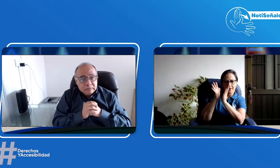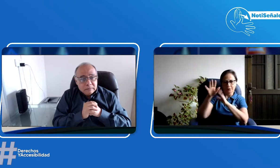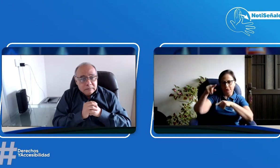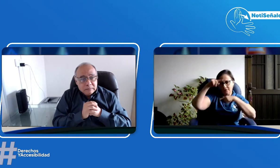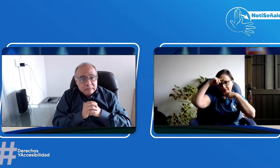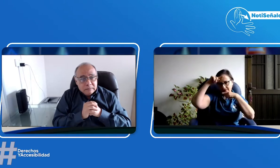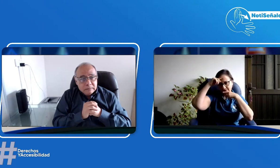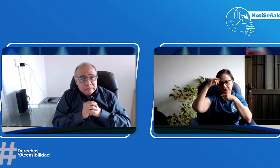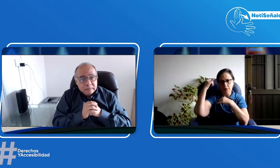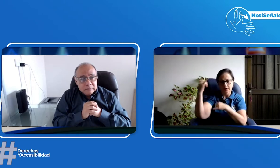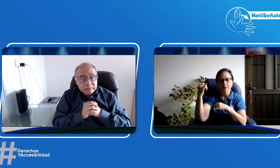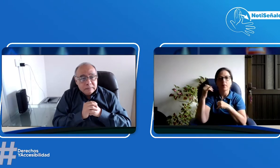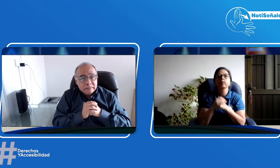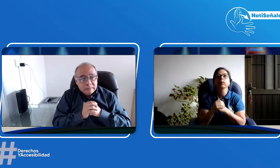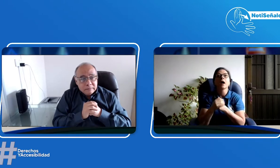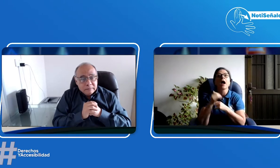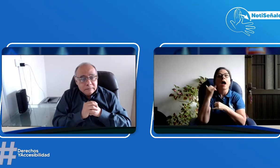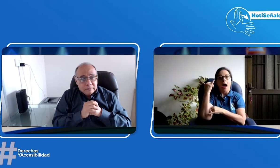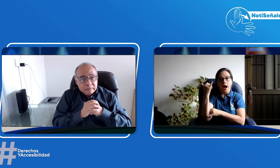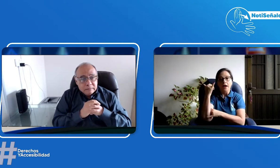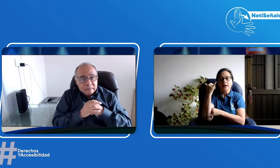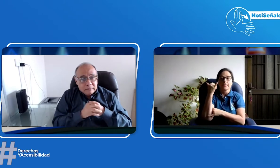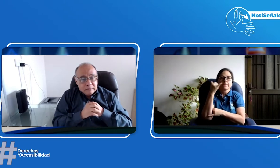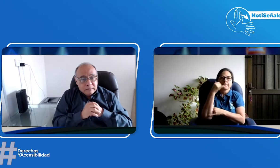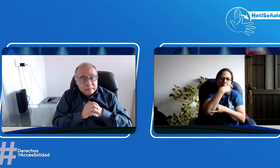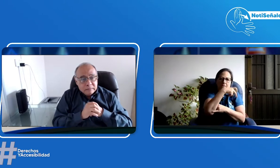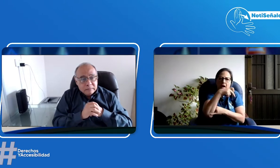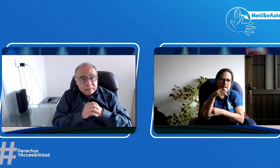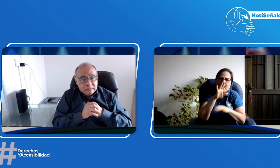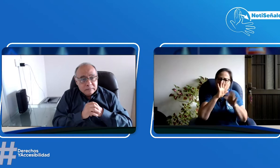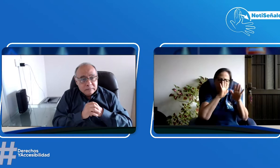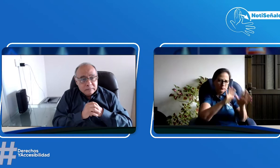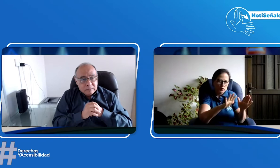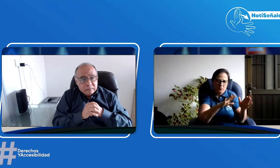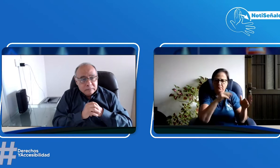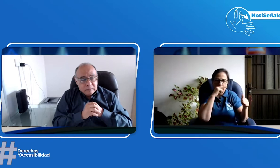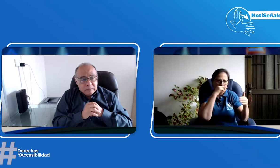a la situación de Medellín, yo quiero hablar de la institución CIESOR,